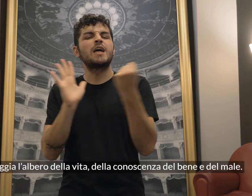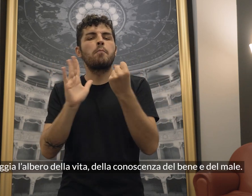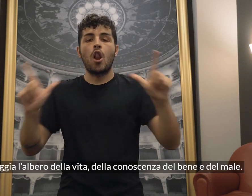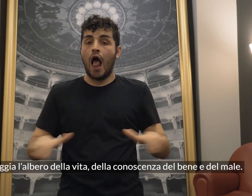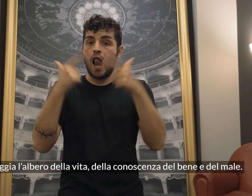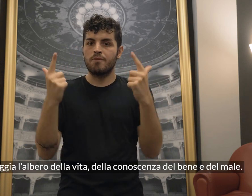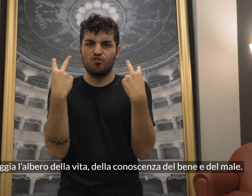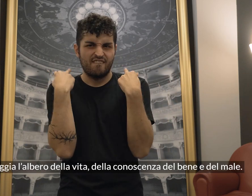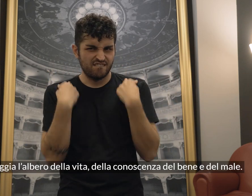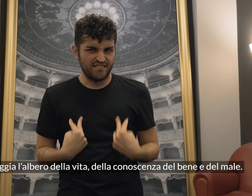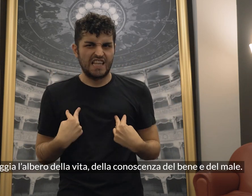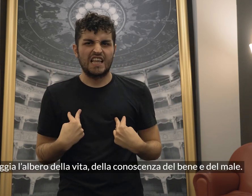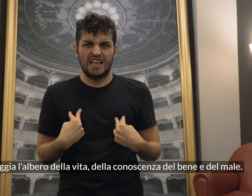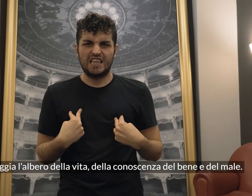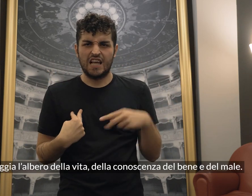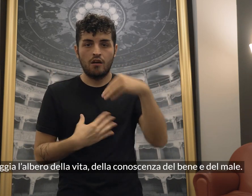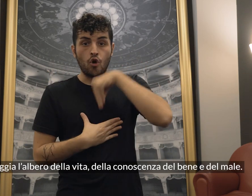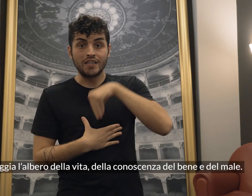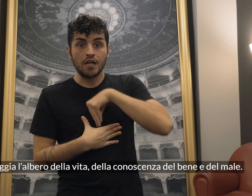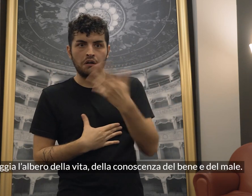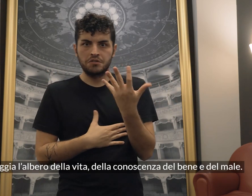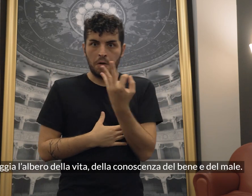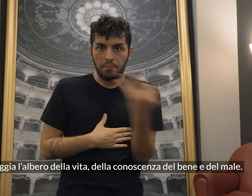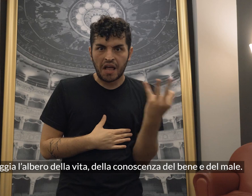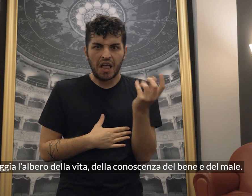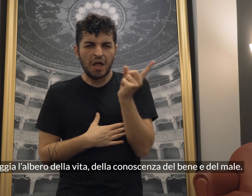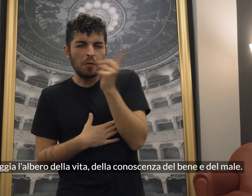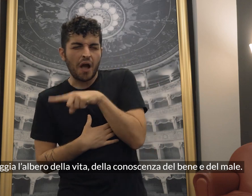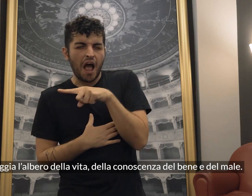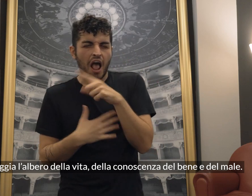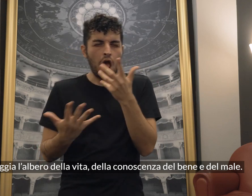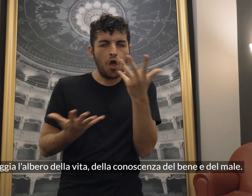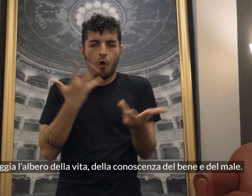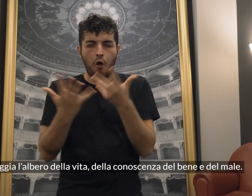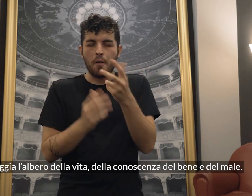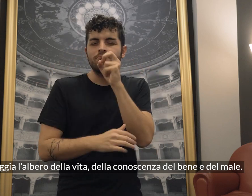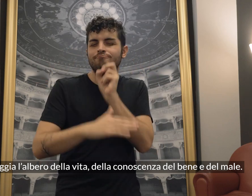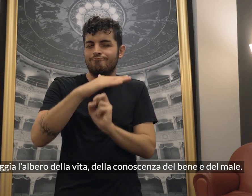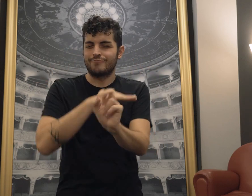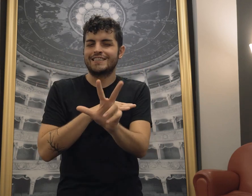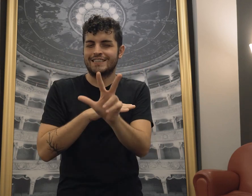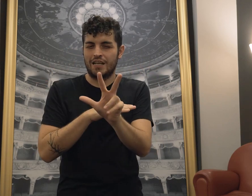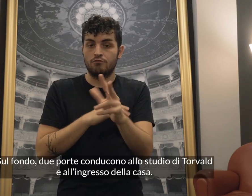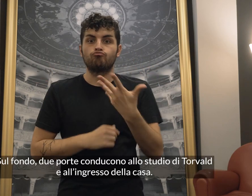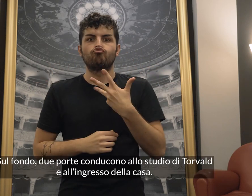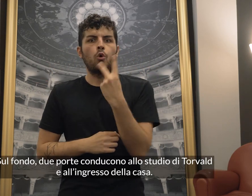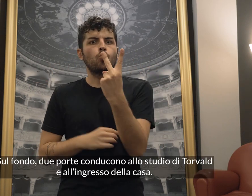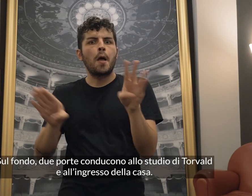Simboleggia l'albero della vita, della conoscenza del bene e del male. Sul fondo,